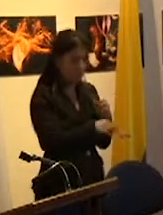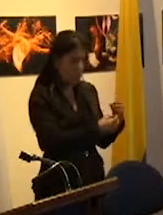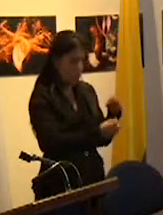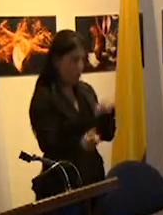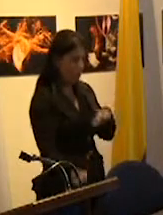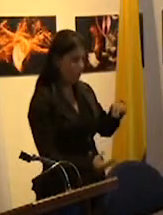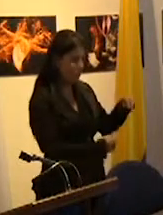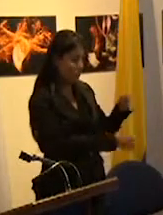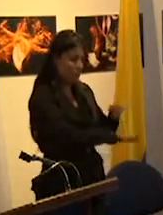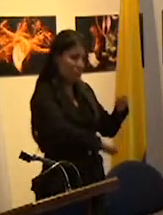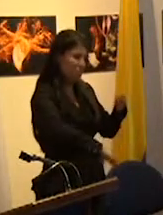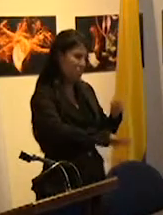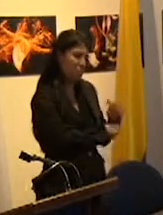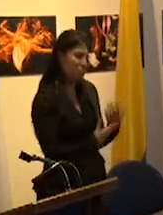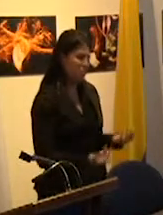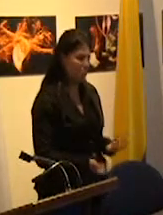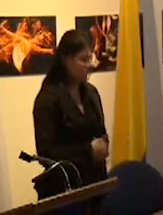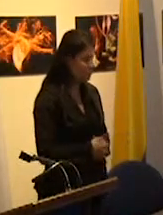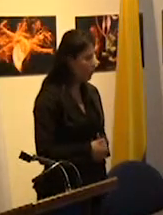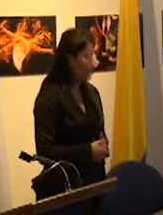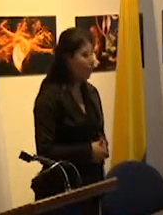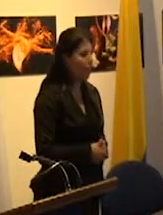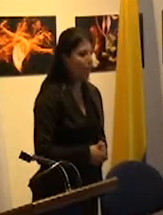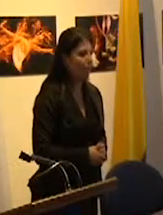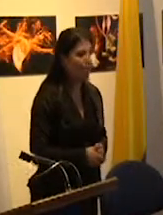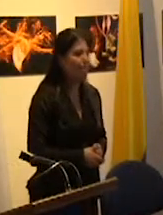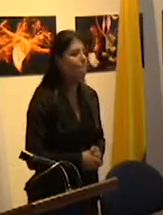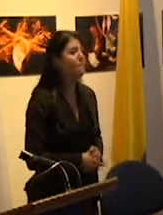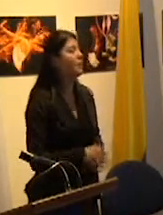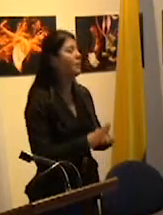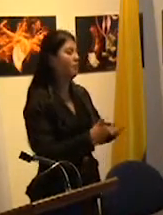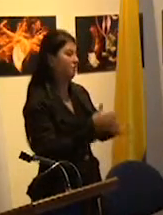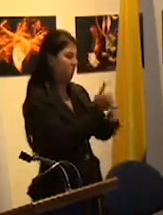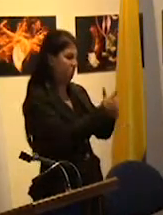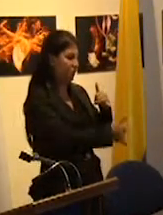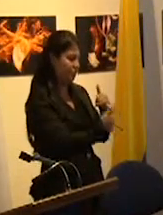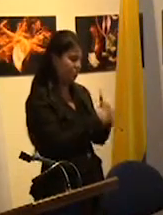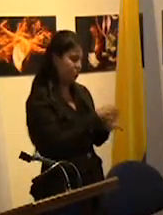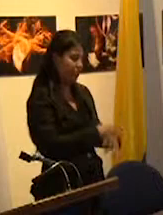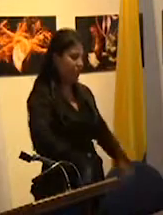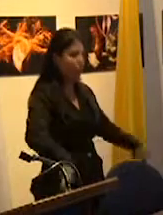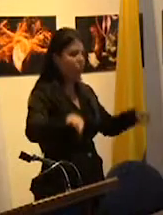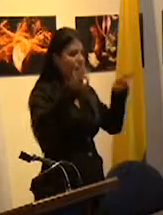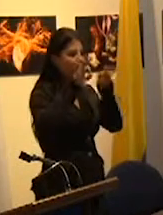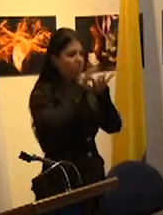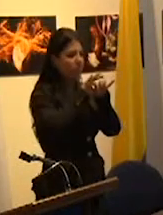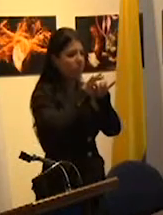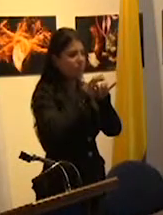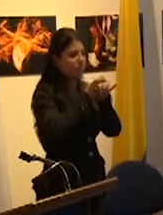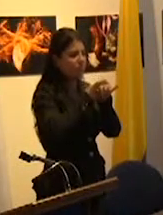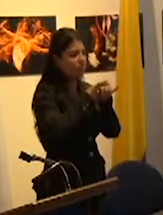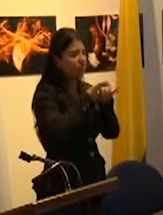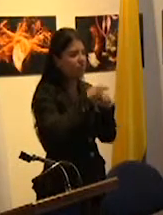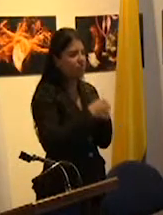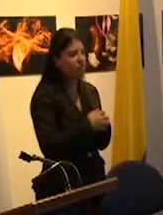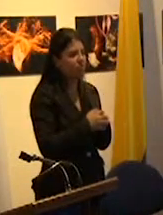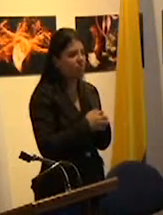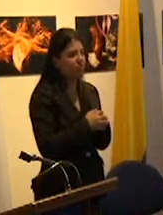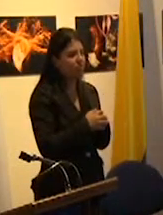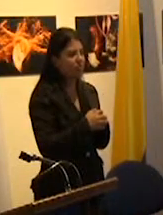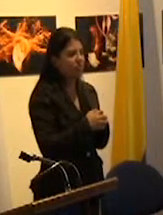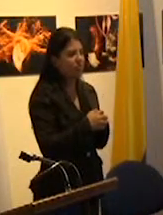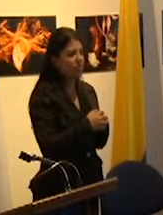básica y finalmente y esto me parece importante se abandonó la construcción de la